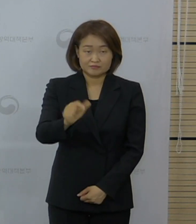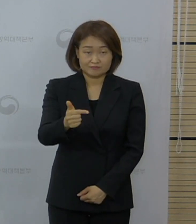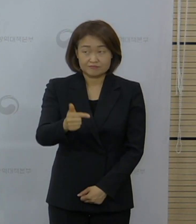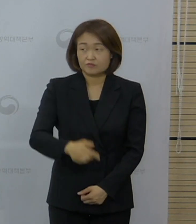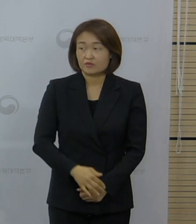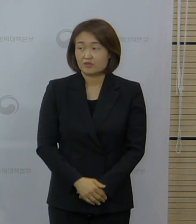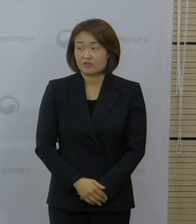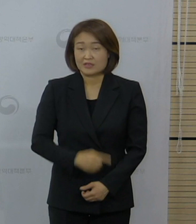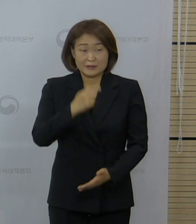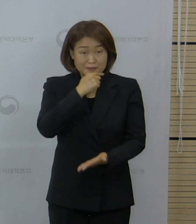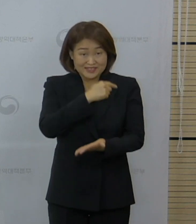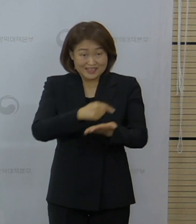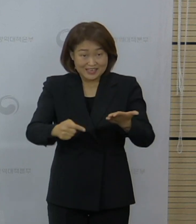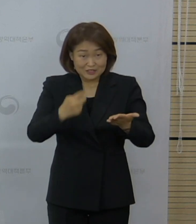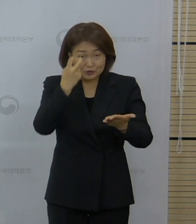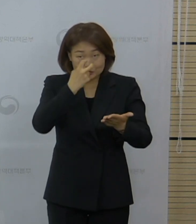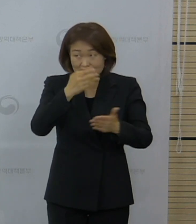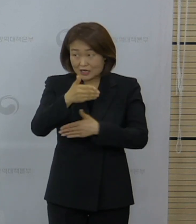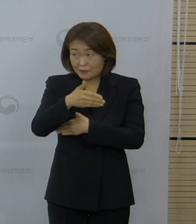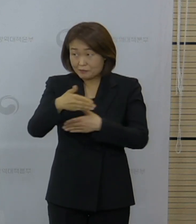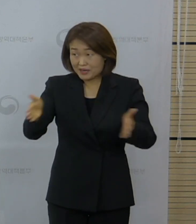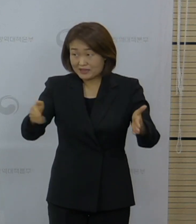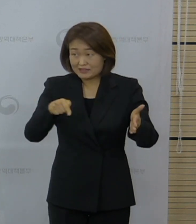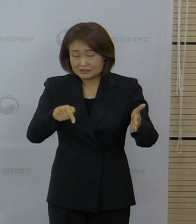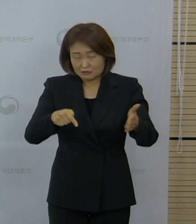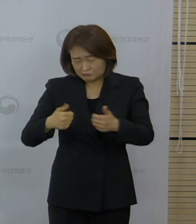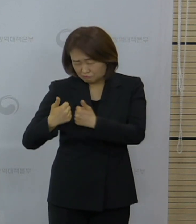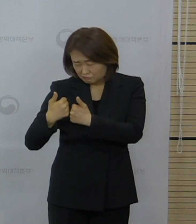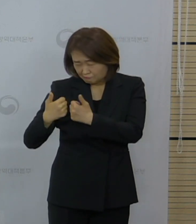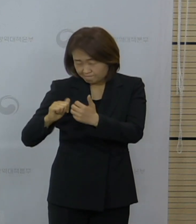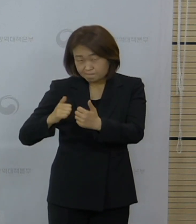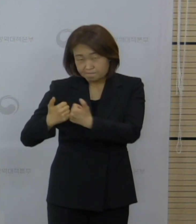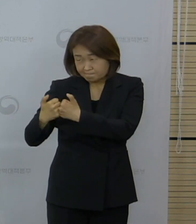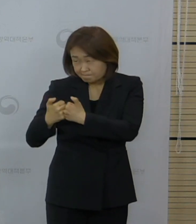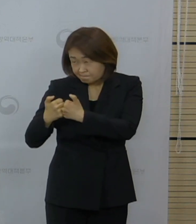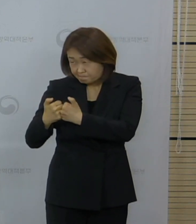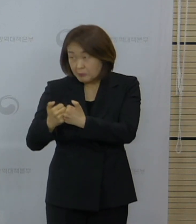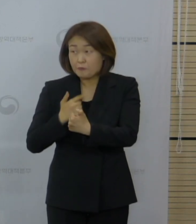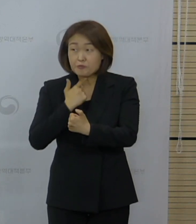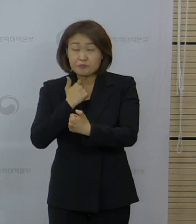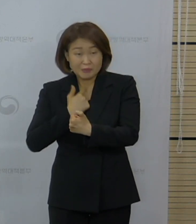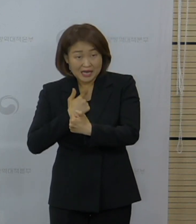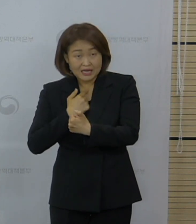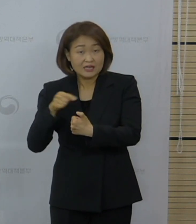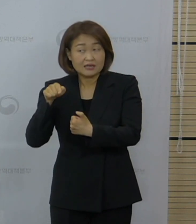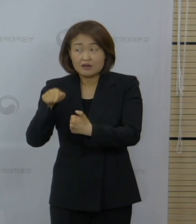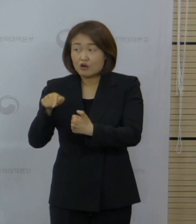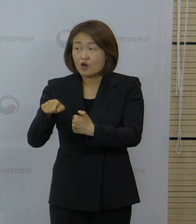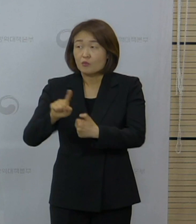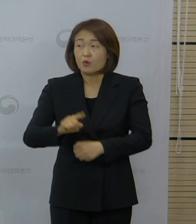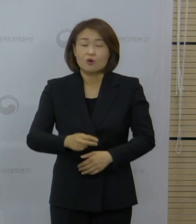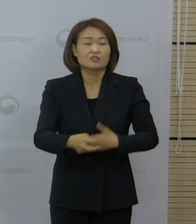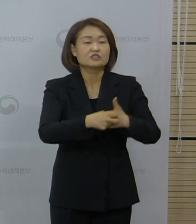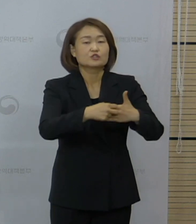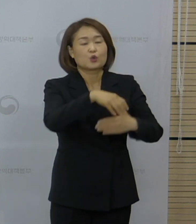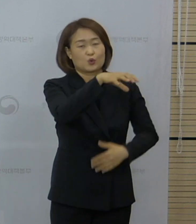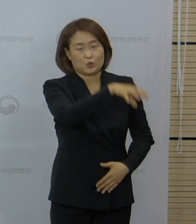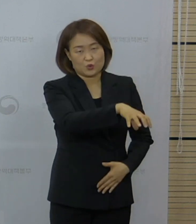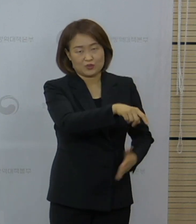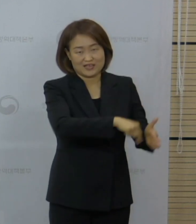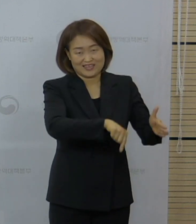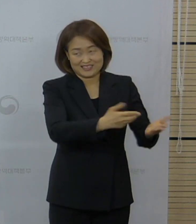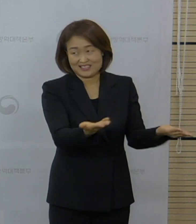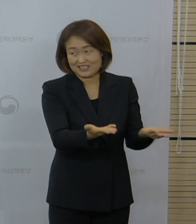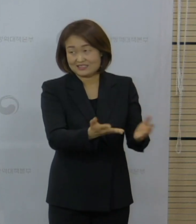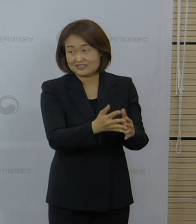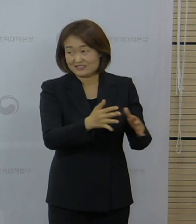피해 조사반이 심의한 중증 사례 중에 의료기관 종사자인 20대 여성으로 인과성이 인정되기 어려운